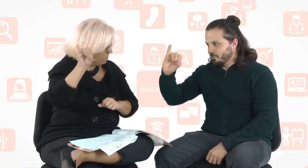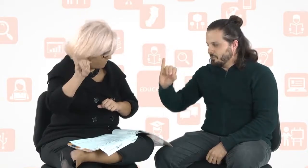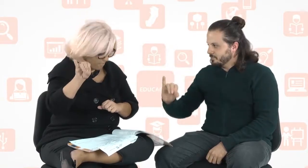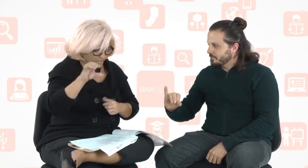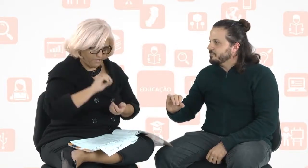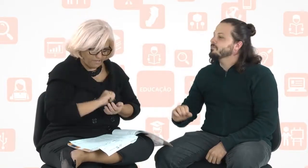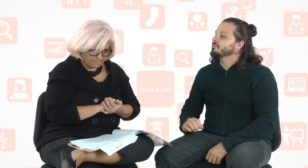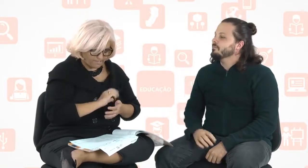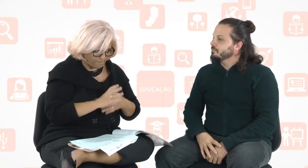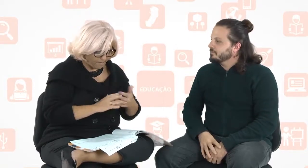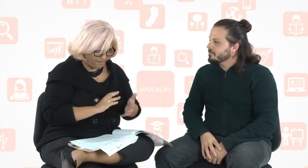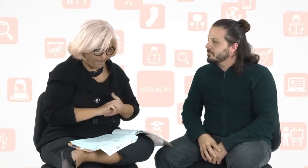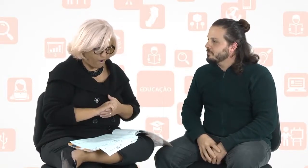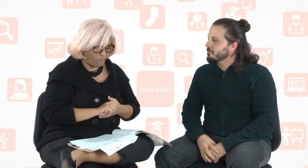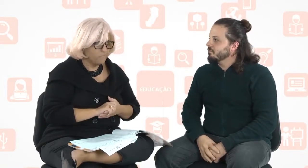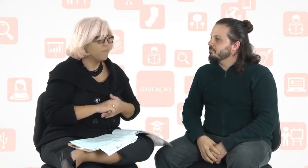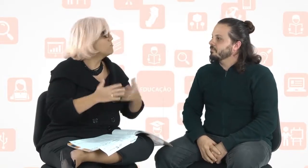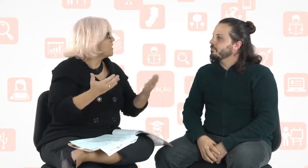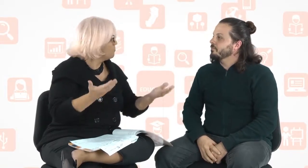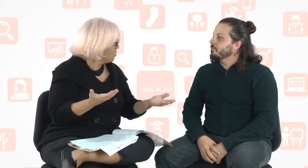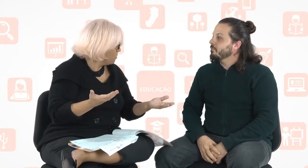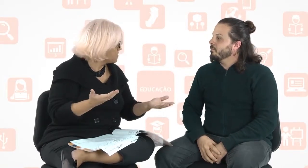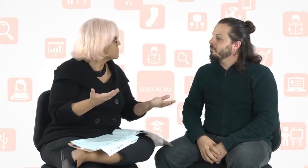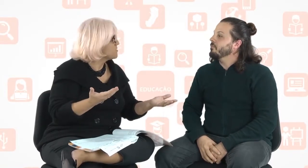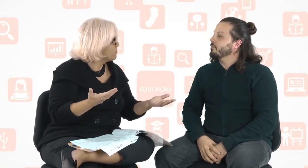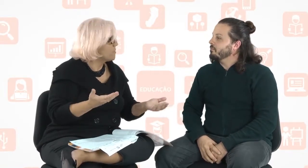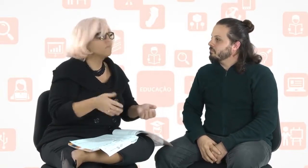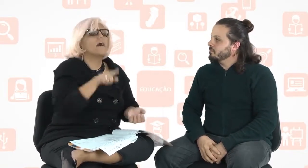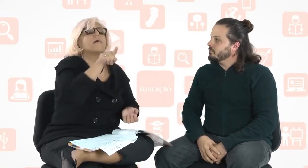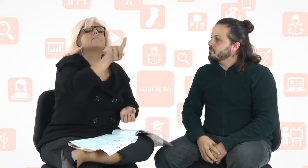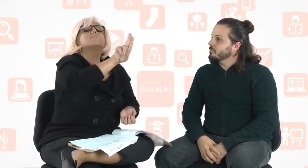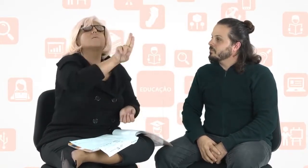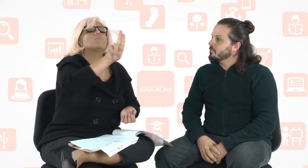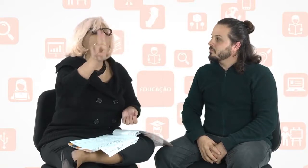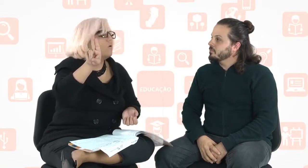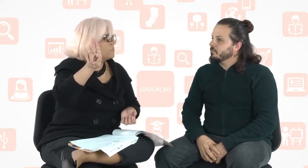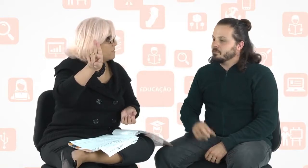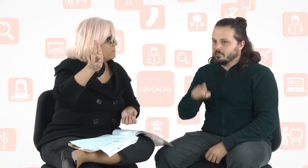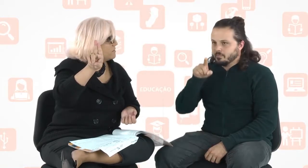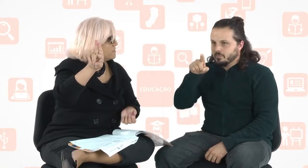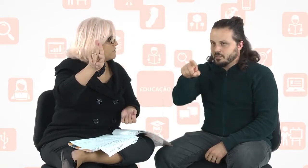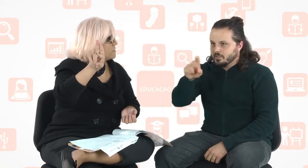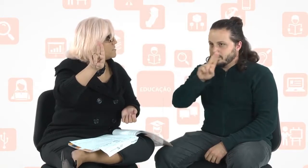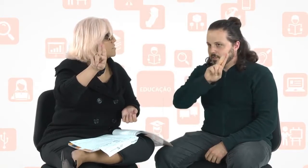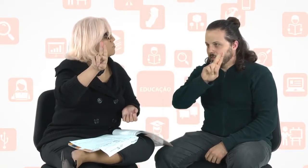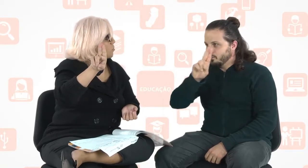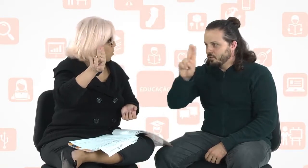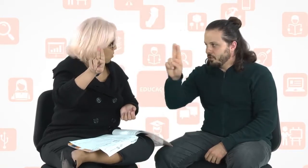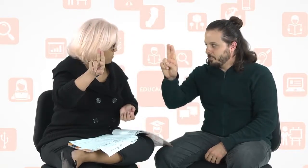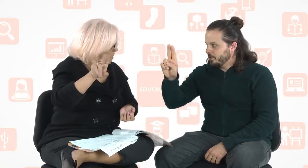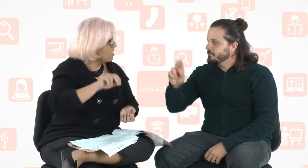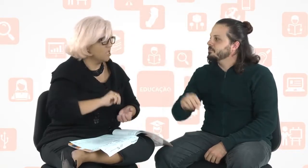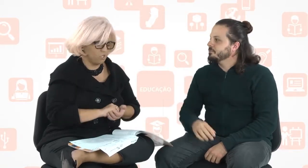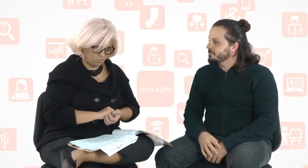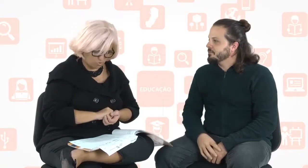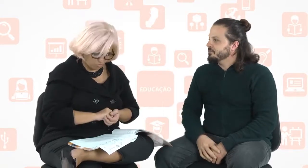oi, sempre é legal perguntar o nome, se você for perguntar, seu nome, seu nome, isso.